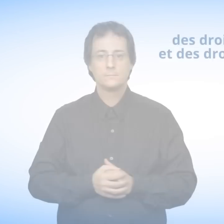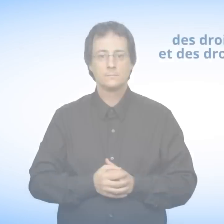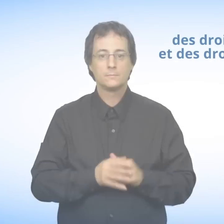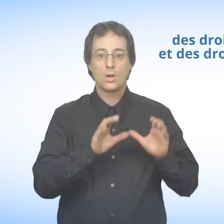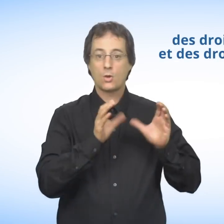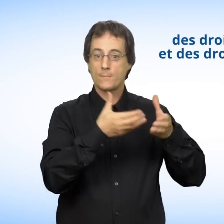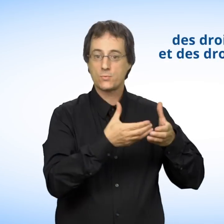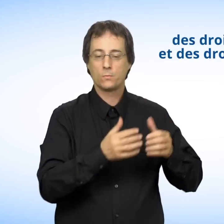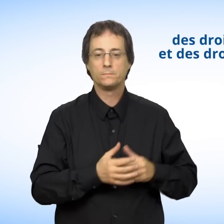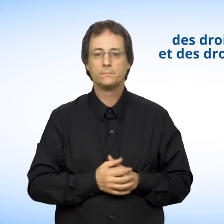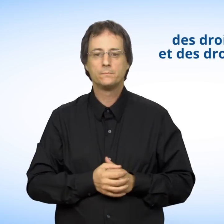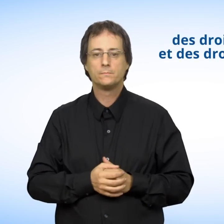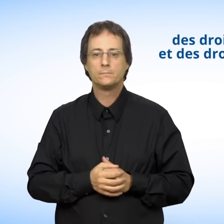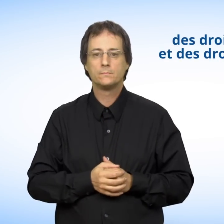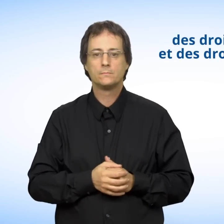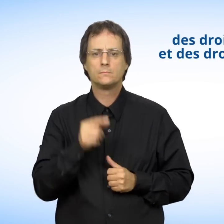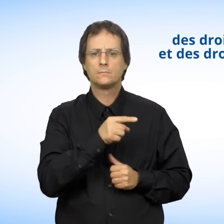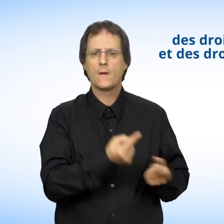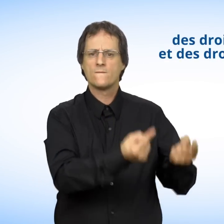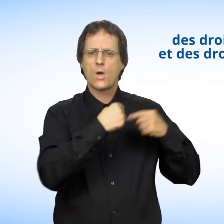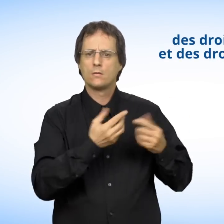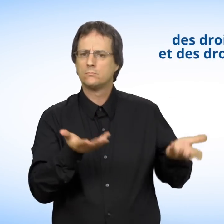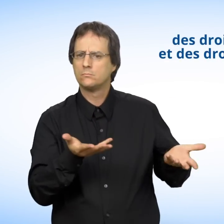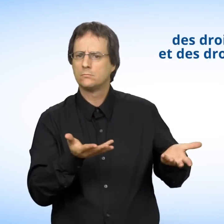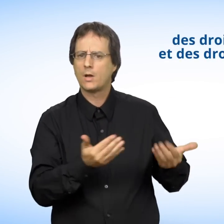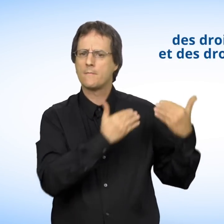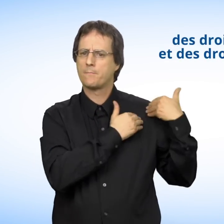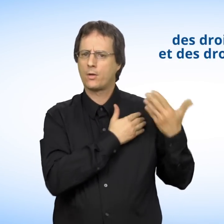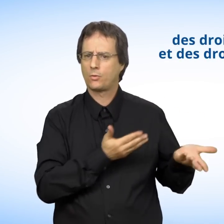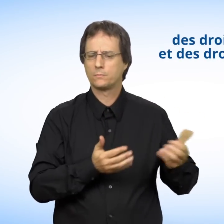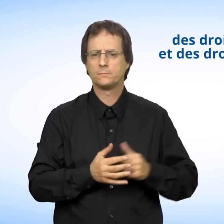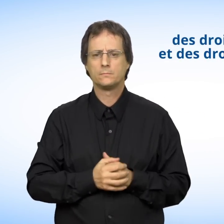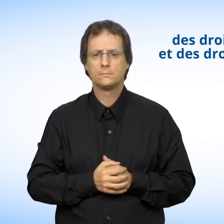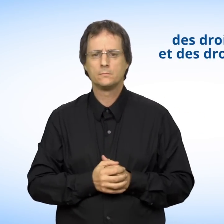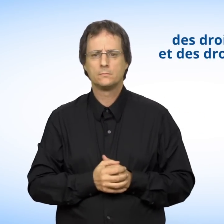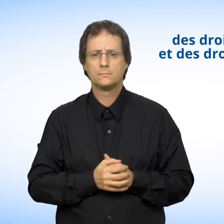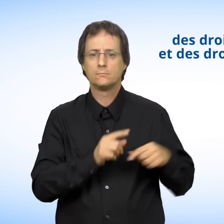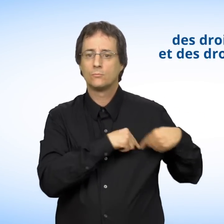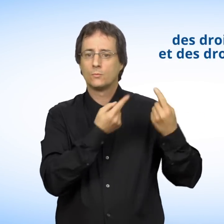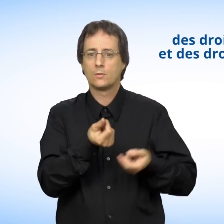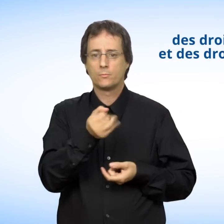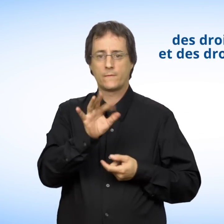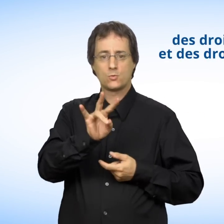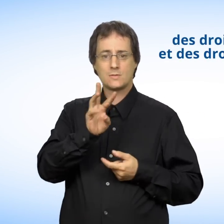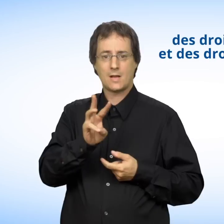La Commission des droits de la